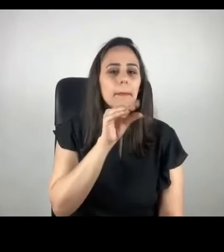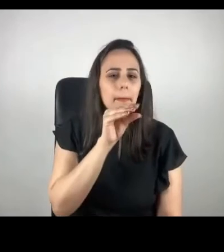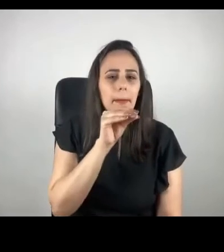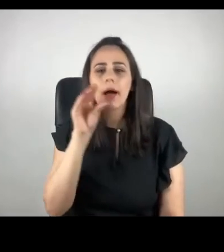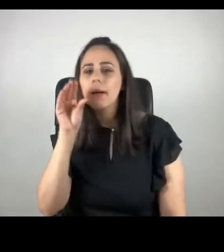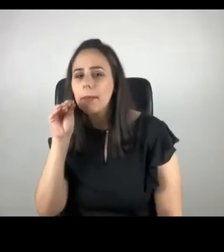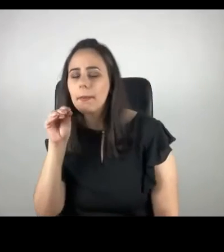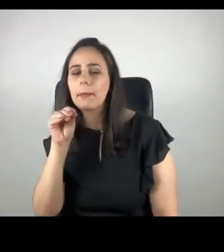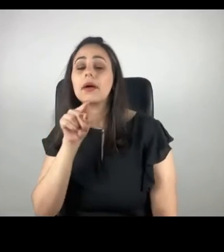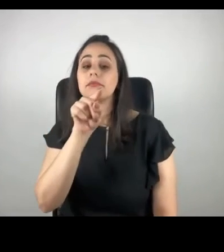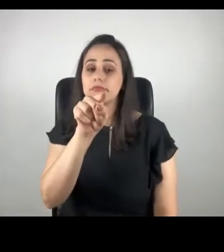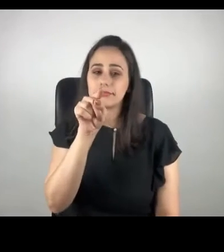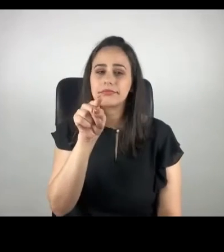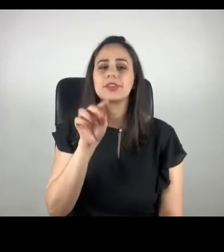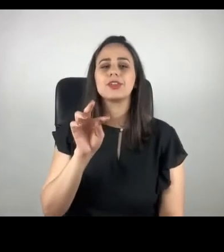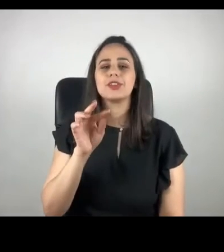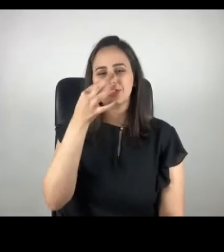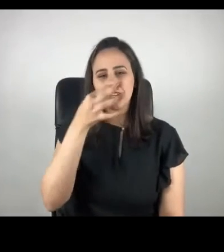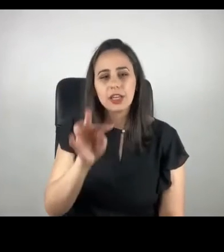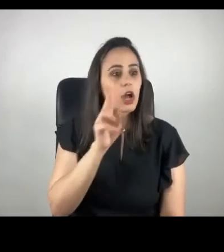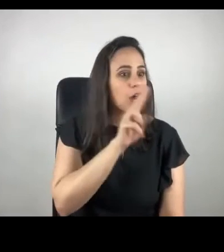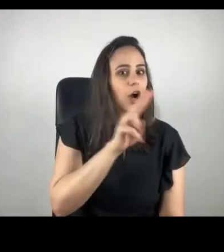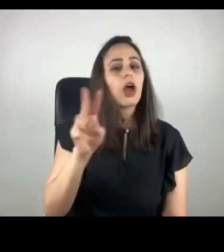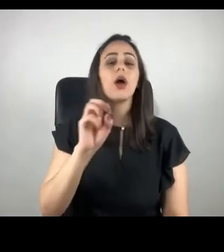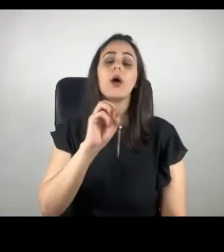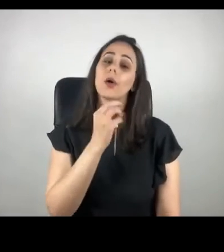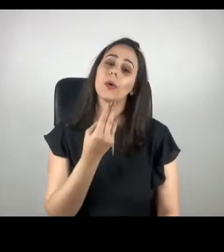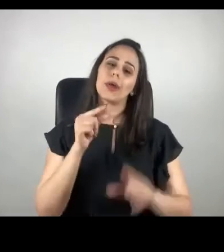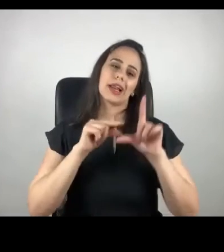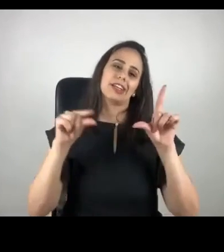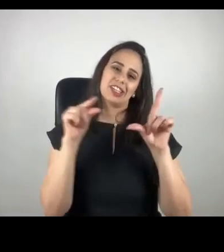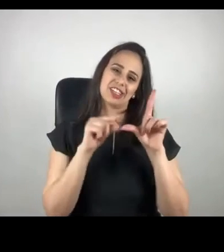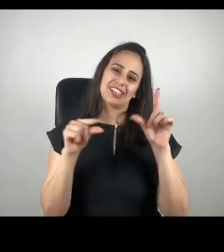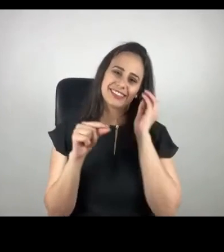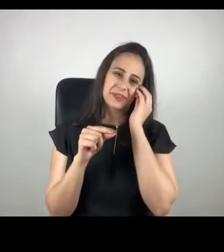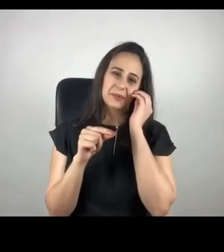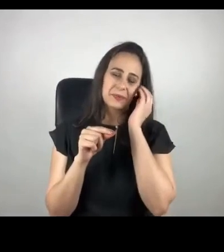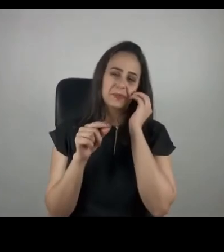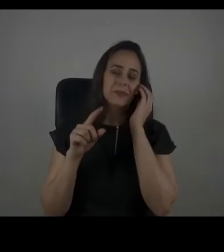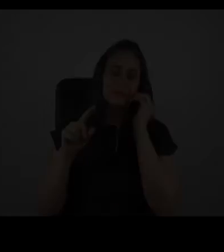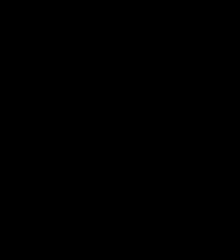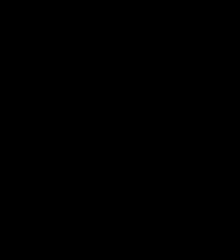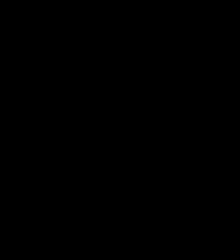se comunicar. Ou com legendas, né, Thierry? Aí você explica melhor. Obrigado. Obrigado. Obrigado. Obrigado. Obrigado. Obrigado. Obrigado.